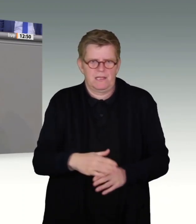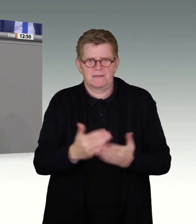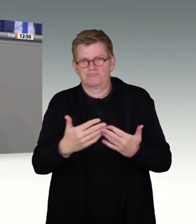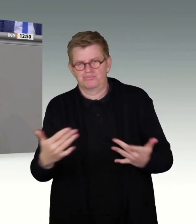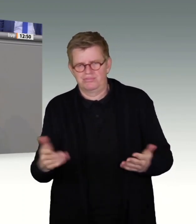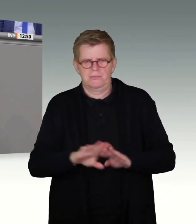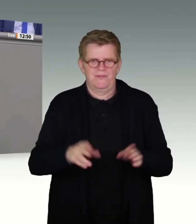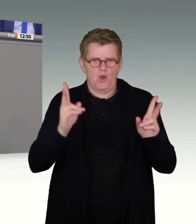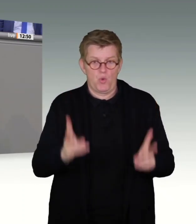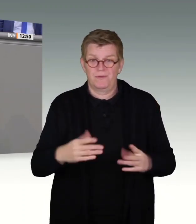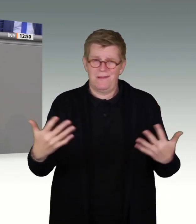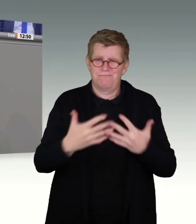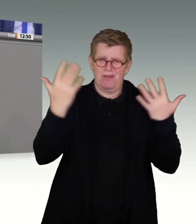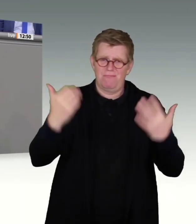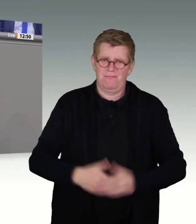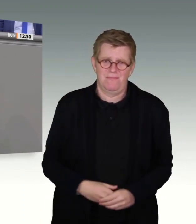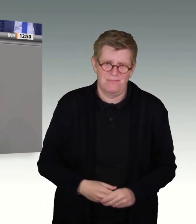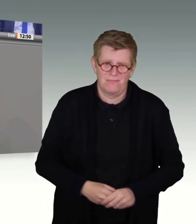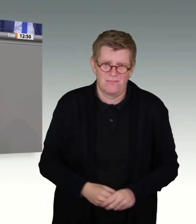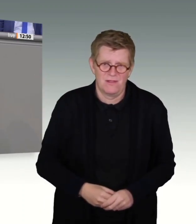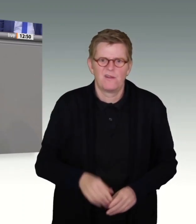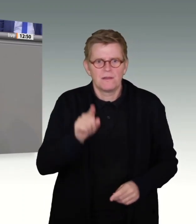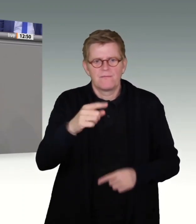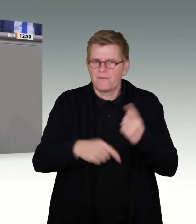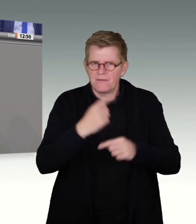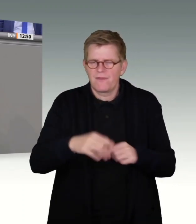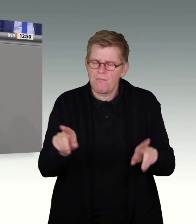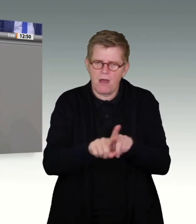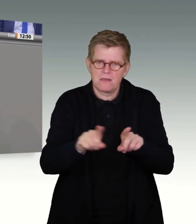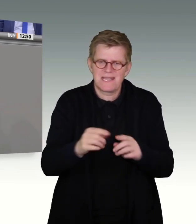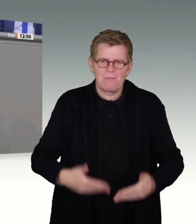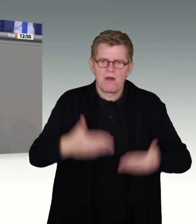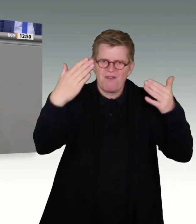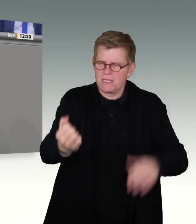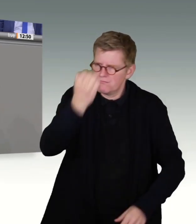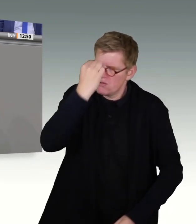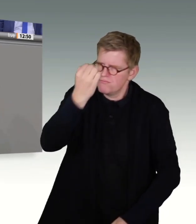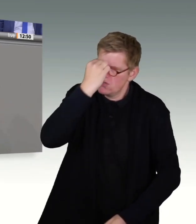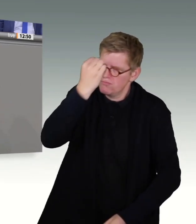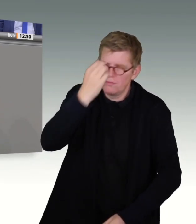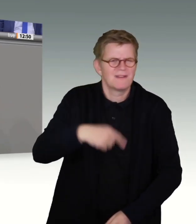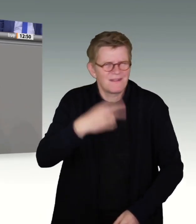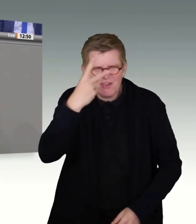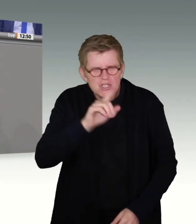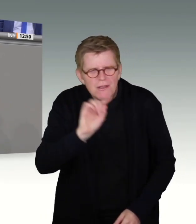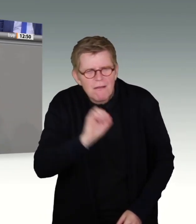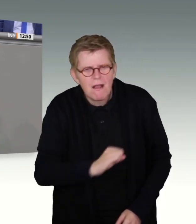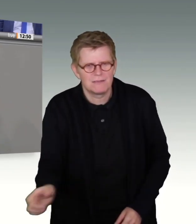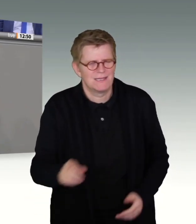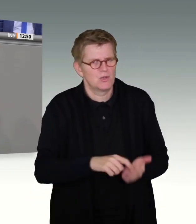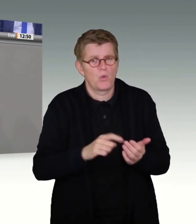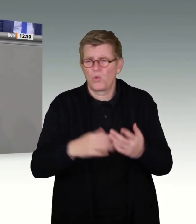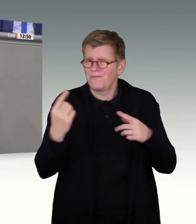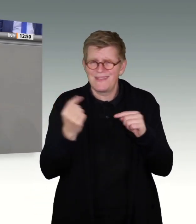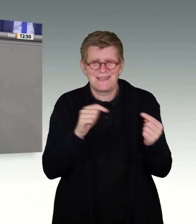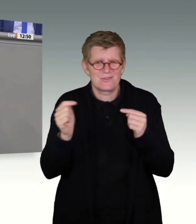Und Sie rennen immer gegen die gleiche verfassungsrechtliche Wand. Und ich habe dafür keinerlei Verständnis. Denn es ist eine Scheindebatte,